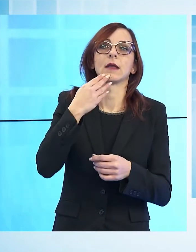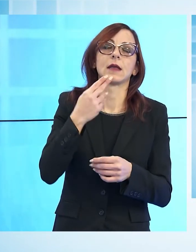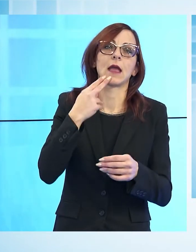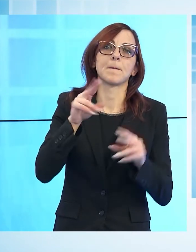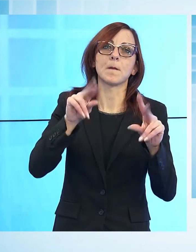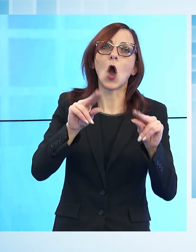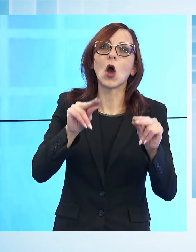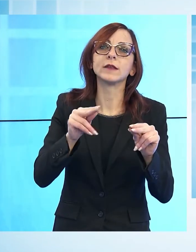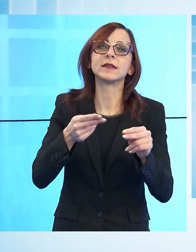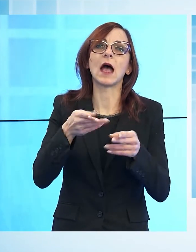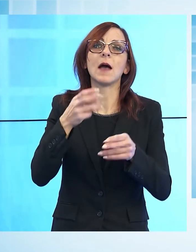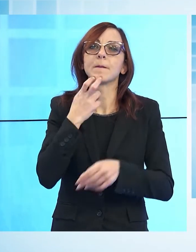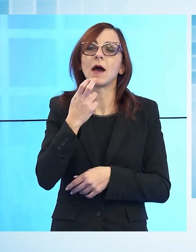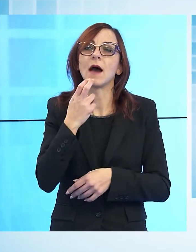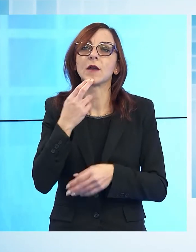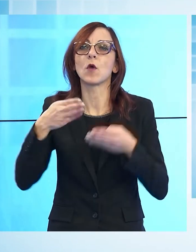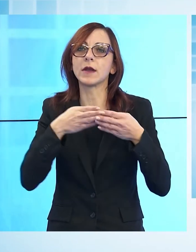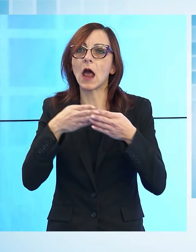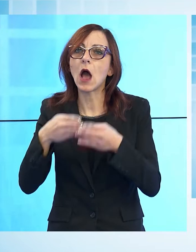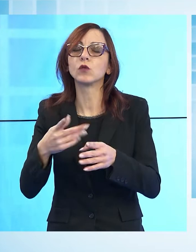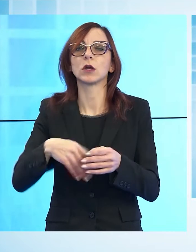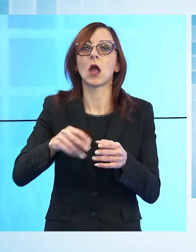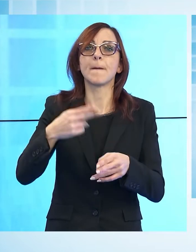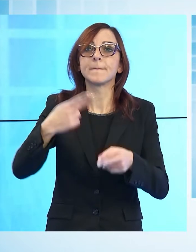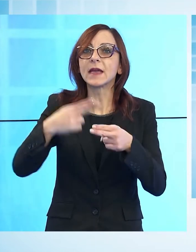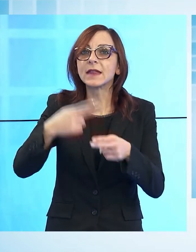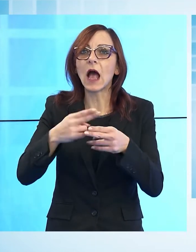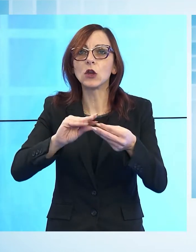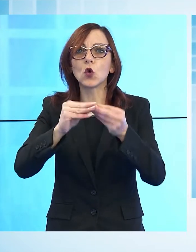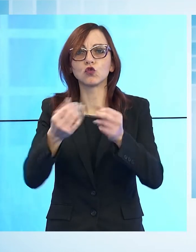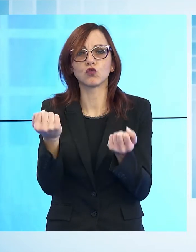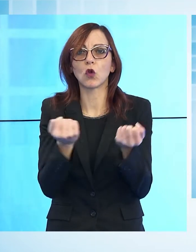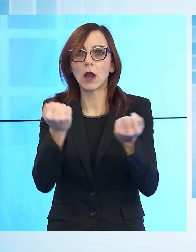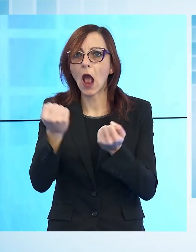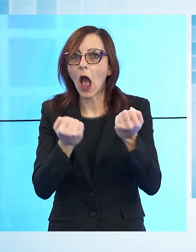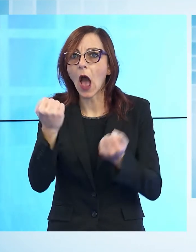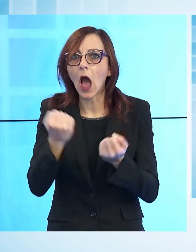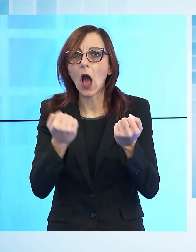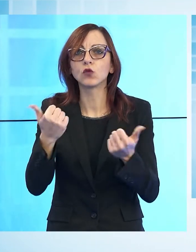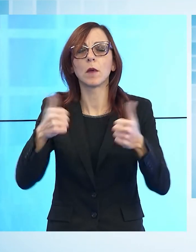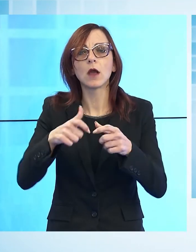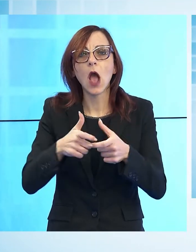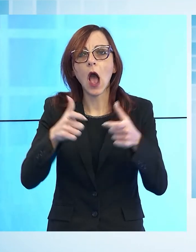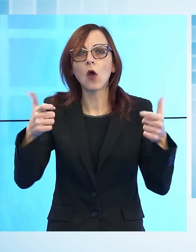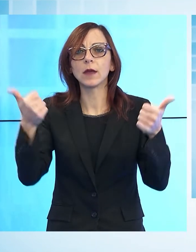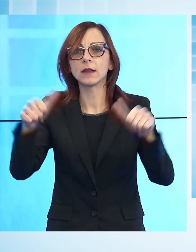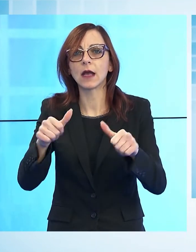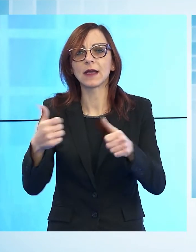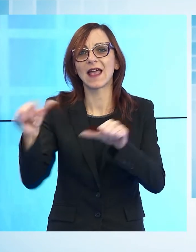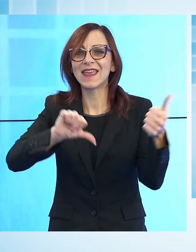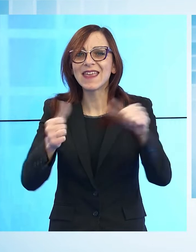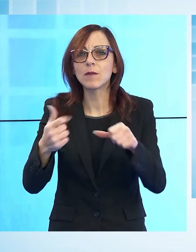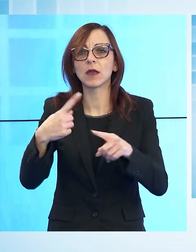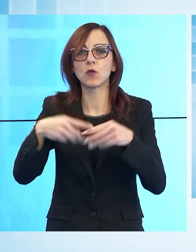positiva dei settori legati ai metalli e alla costruzione di macchine. La crescita più rilevante è ancora una volta quella della chimica e